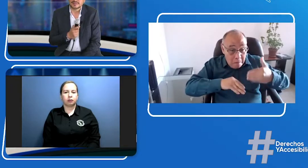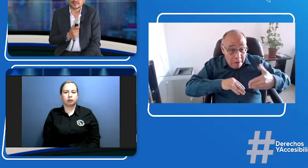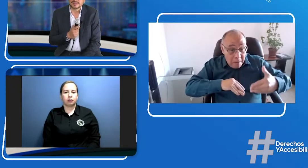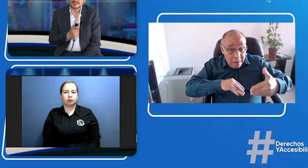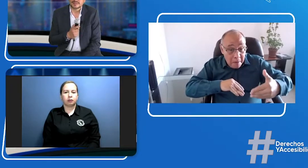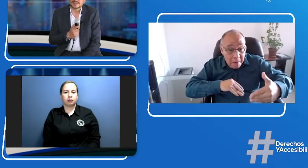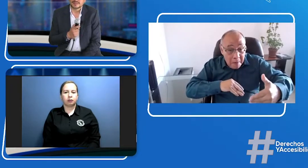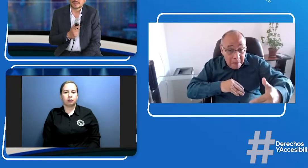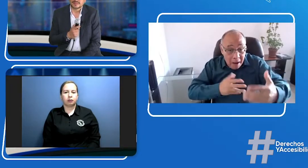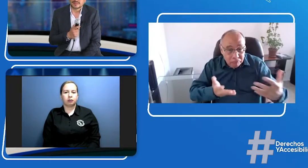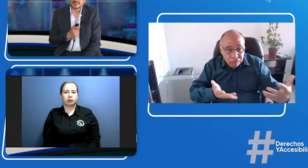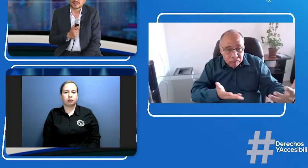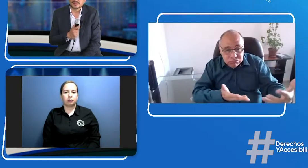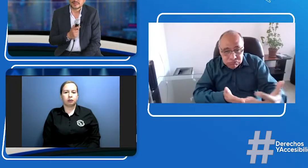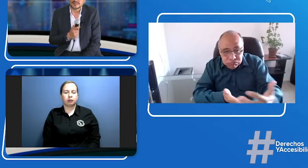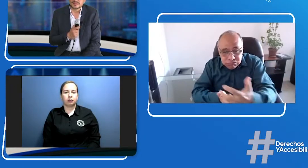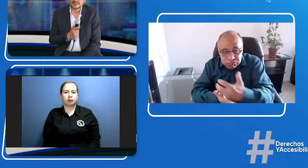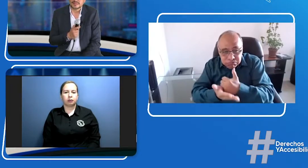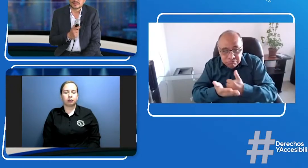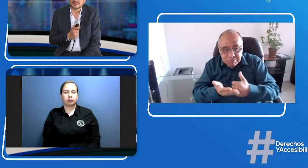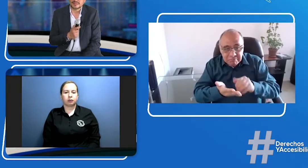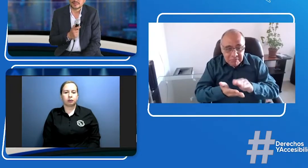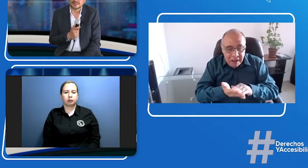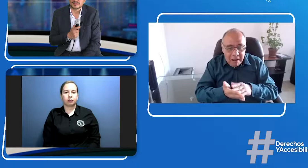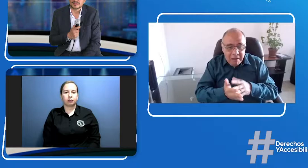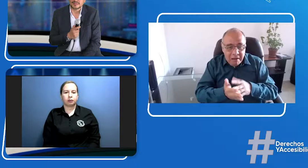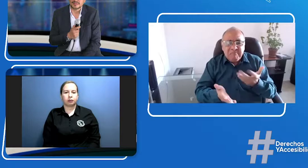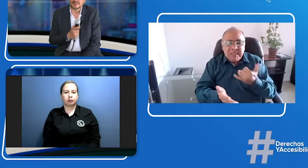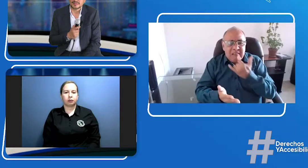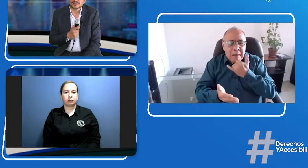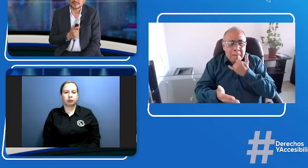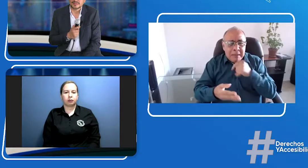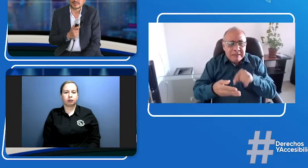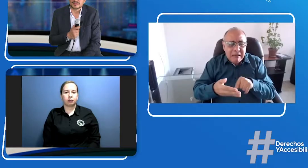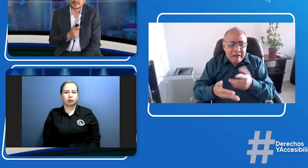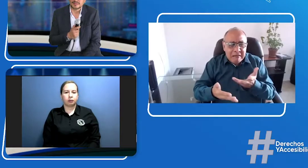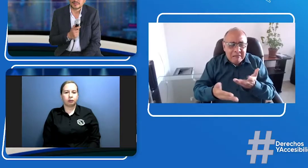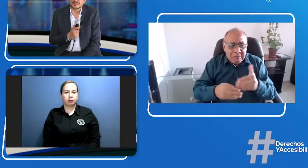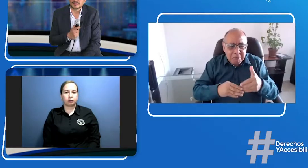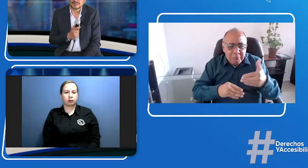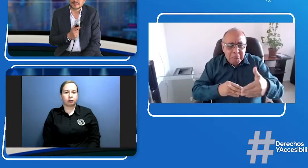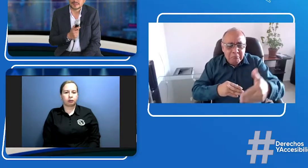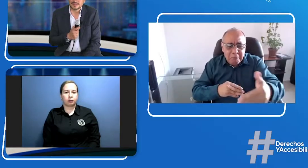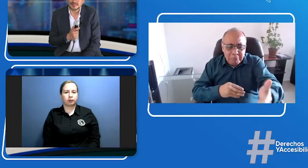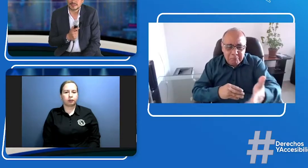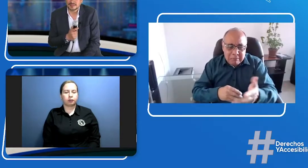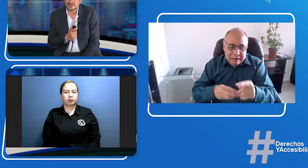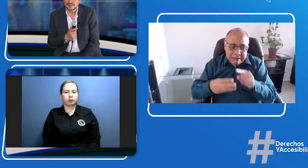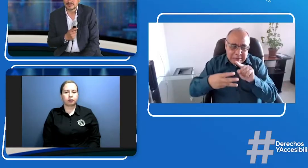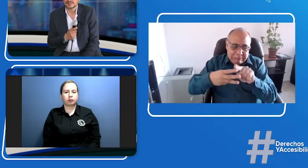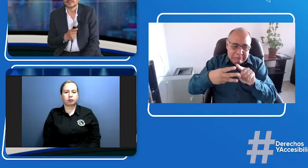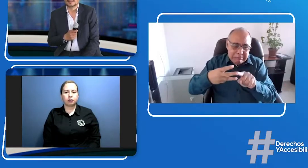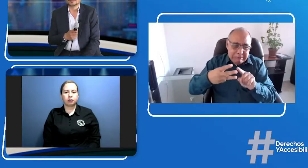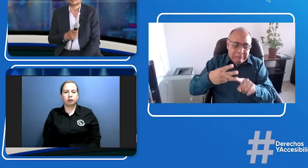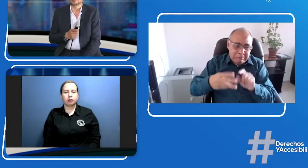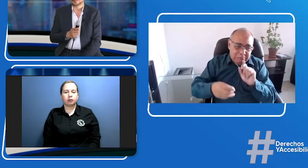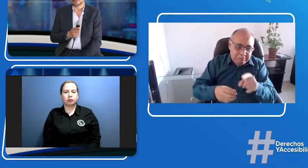¿Y qué va a pasar también, entonces, con la información que se va a recolectar ahora en esta encuesta? ¿Qué se hará con ella?